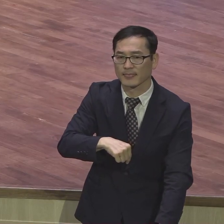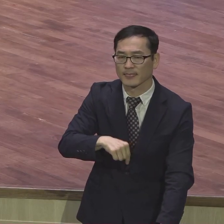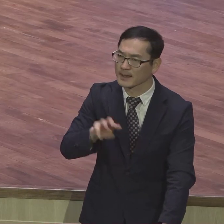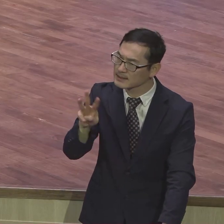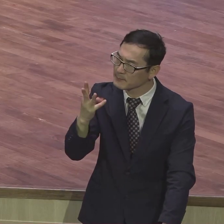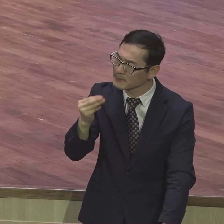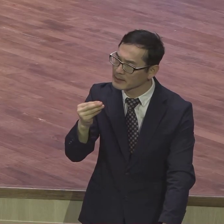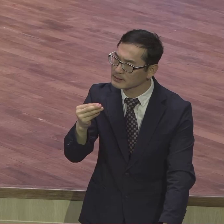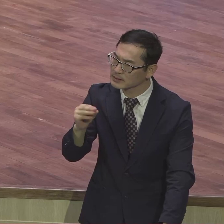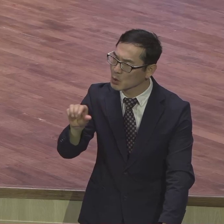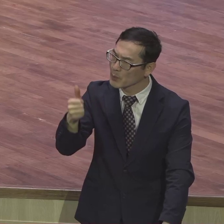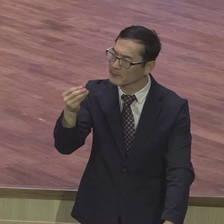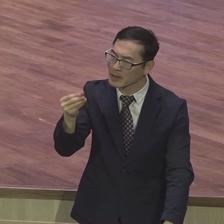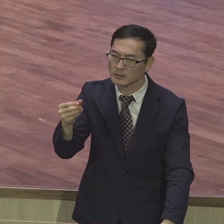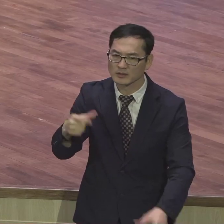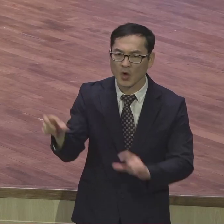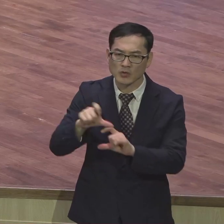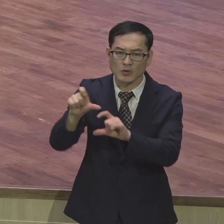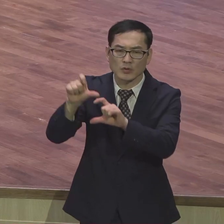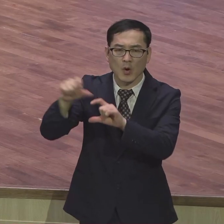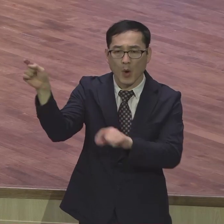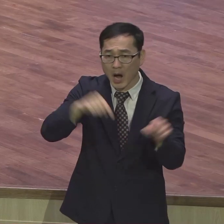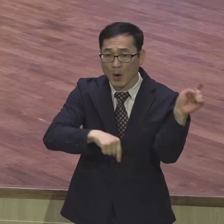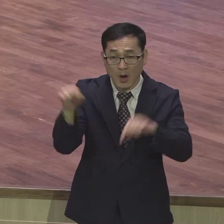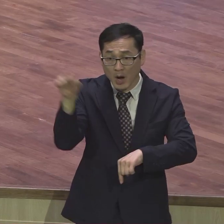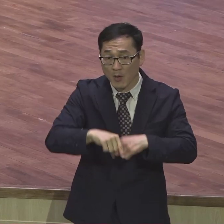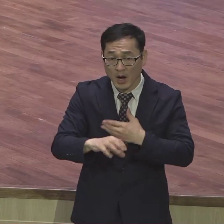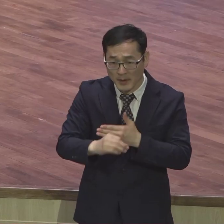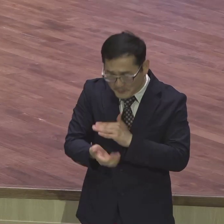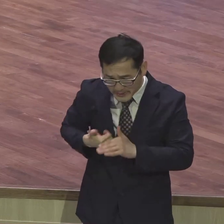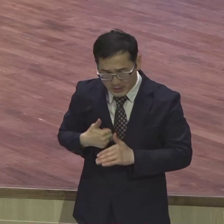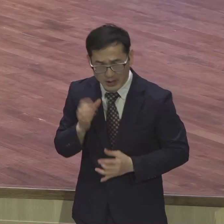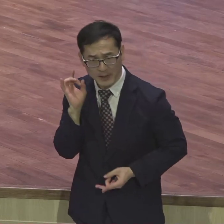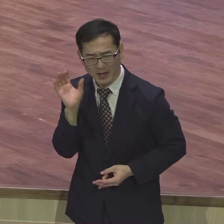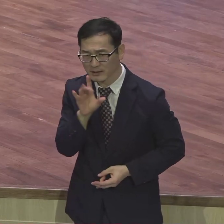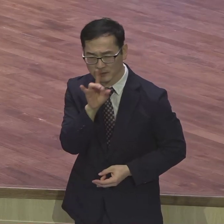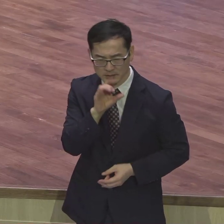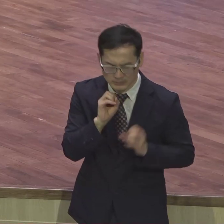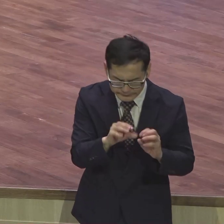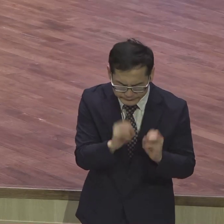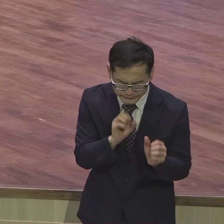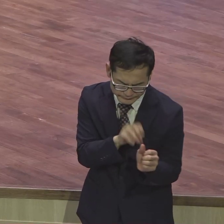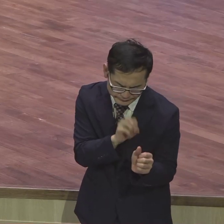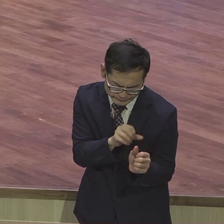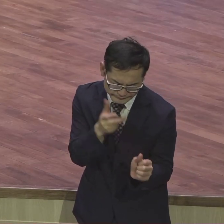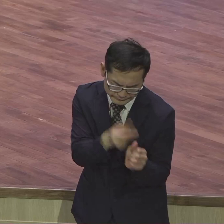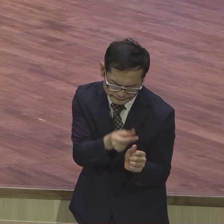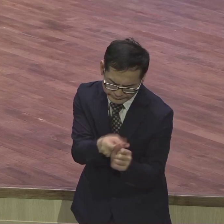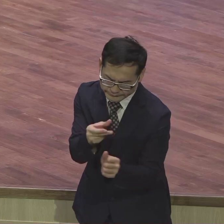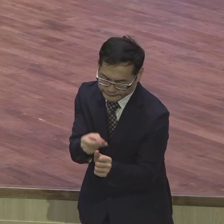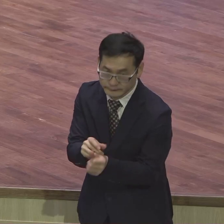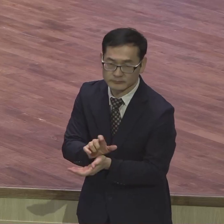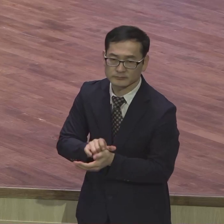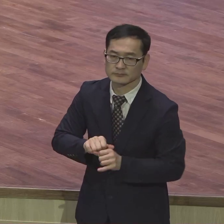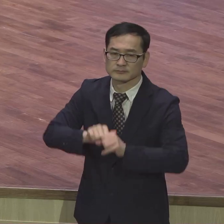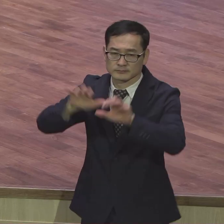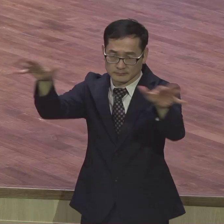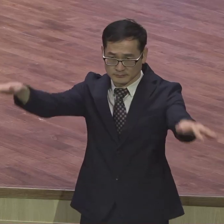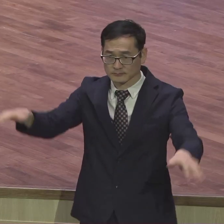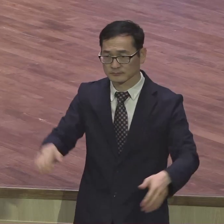500만 될 거 아니에요 그럼 우리도 교회가 준비해야 될 거 아니에요 아멘 영적으로 말이죠 부담 가지지 마세요 하나님 하십니다